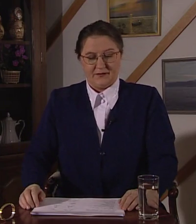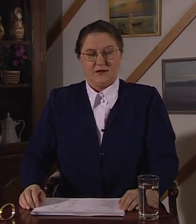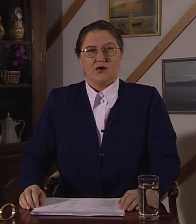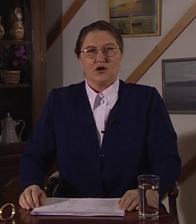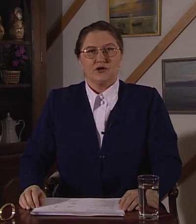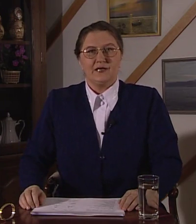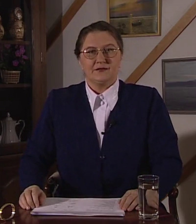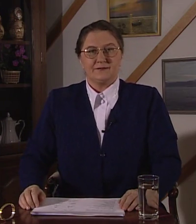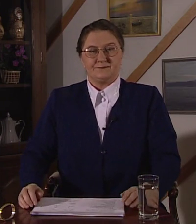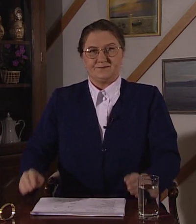Котлета.